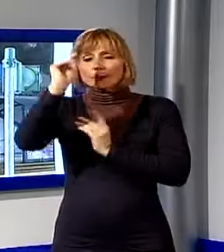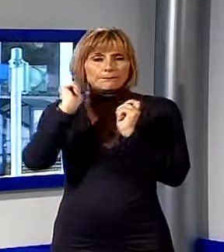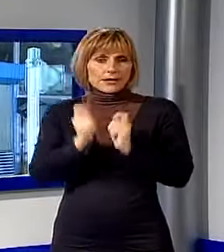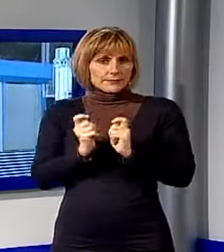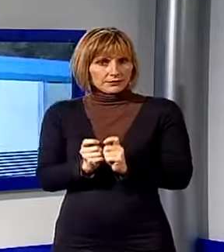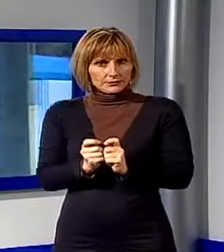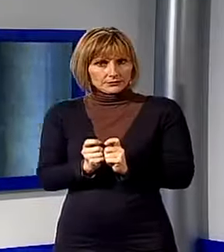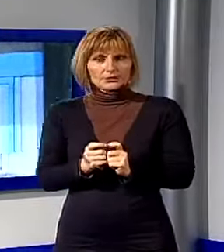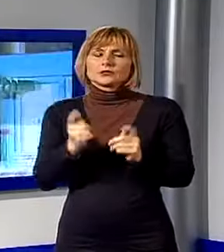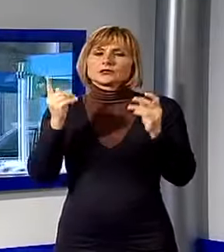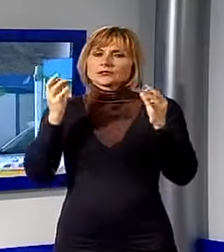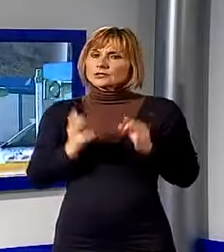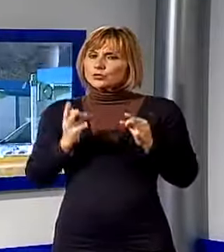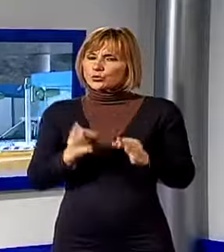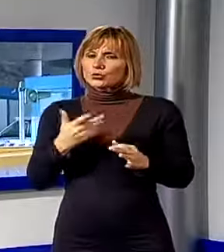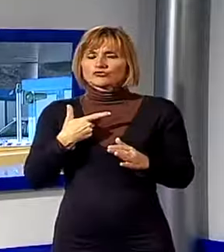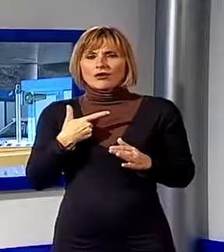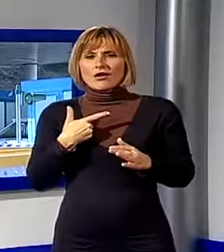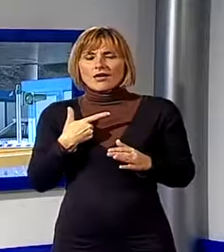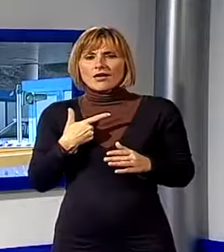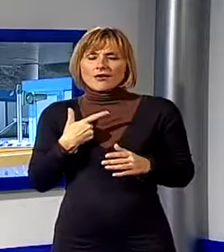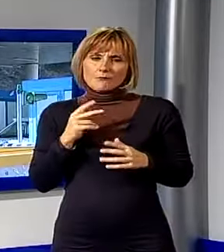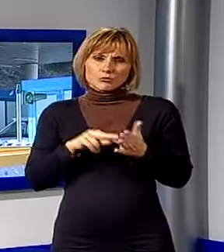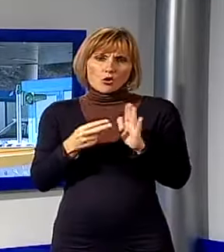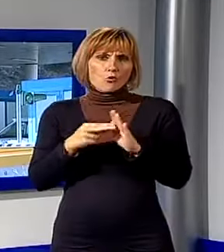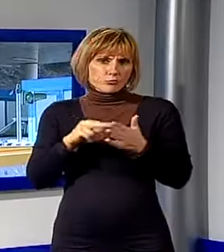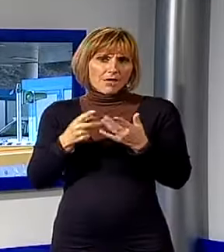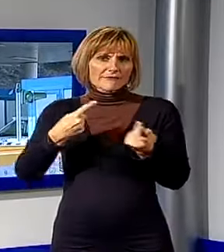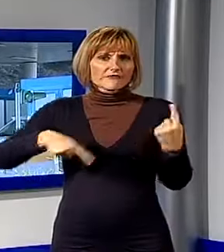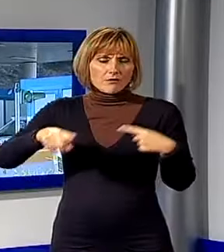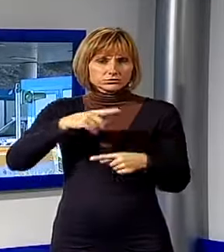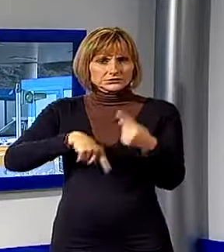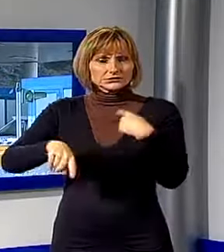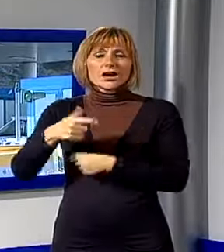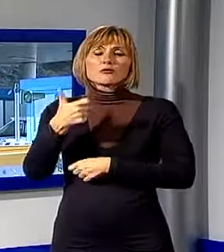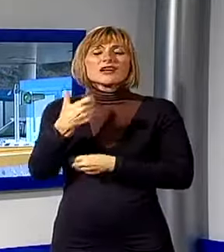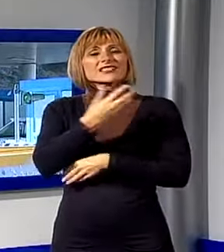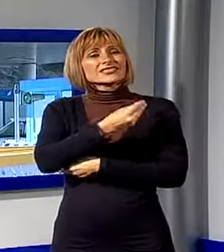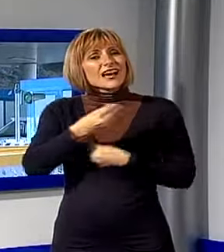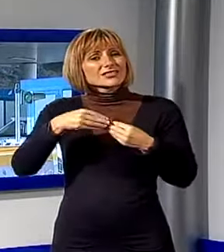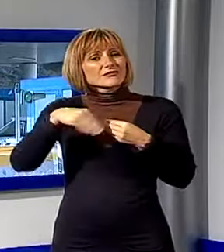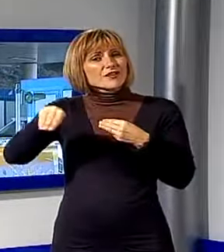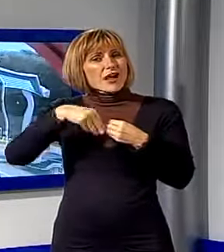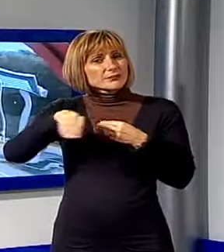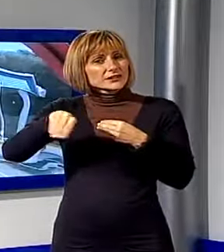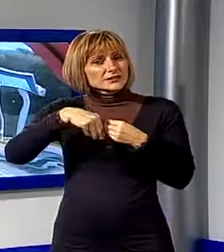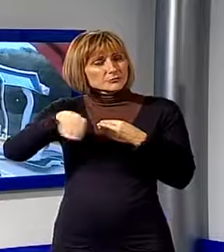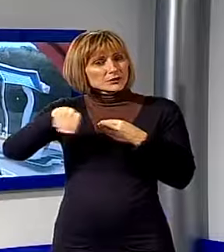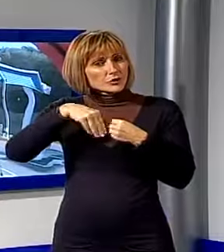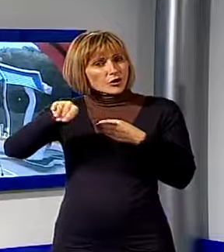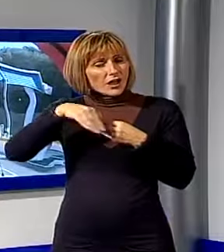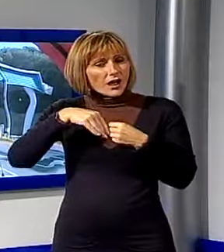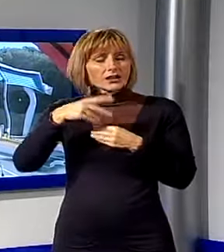inevitabili grossi ripercussioni su tutta la viabilità alternativa dato che molti dei pendolari che da Massarosa si recavano a via Reggio